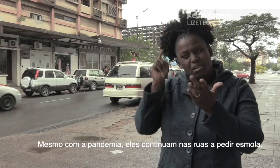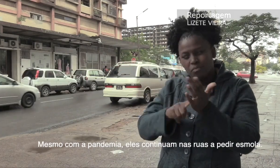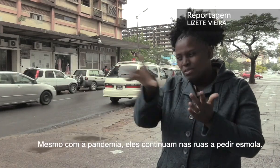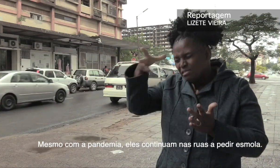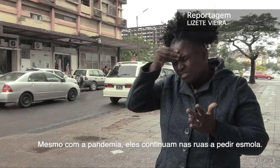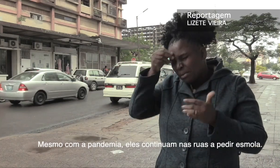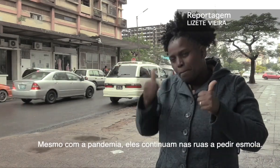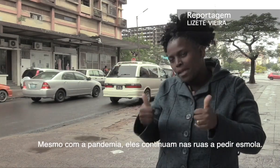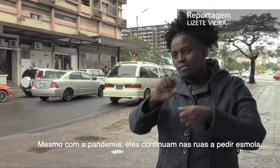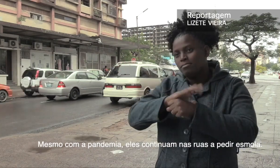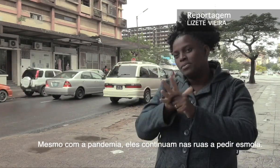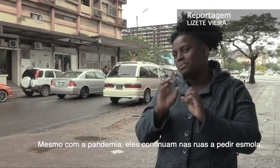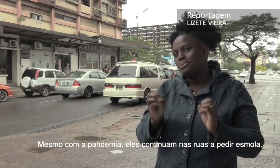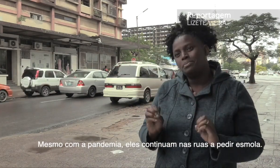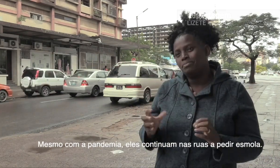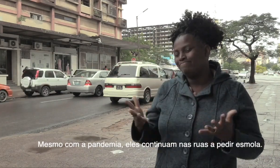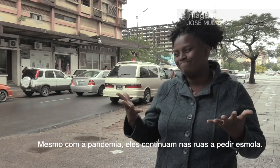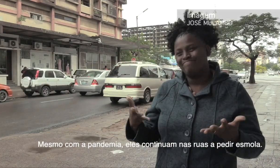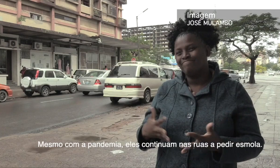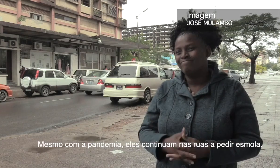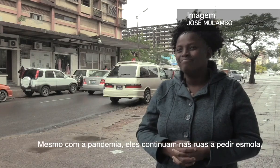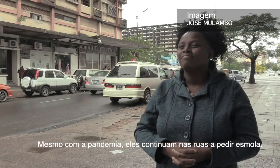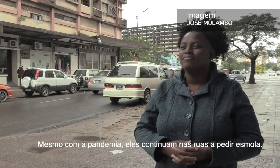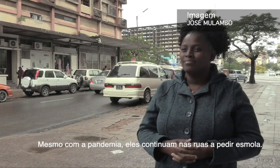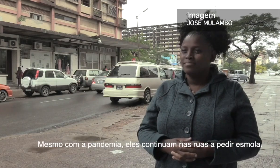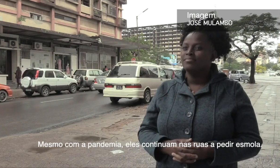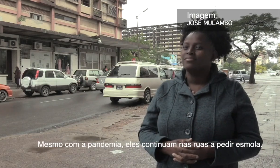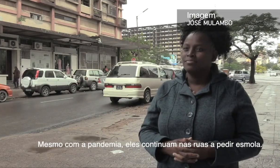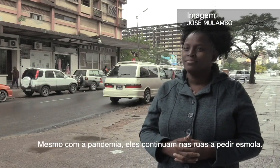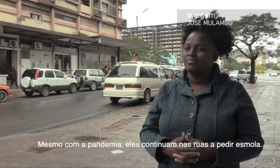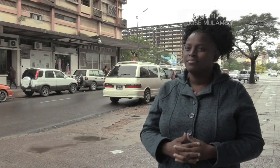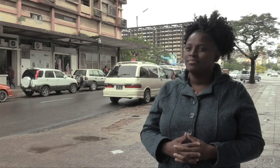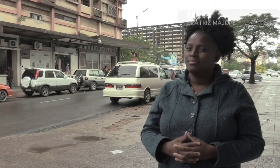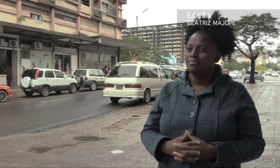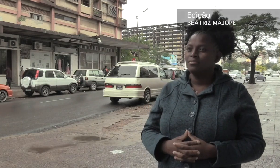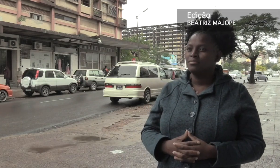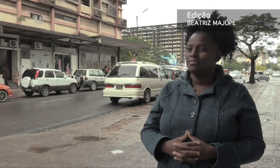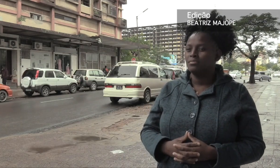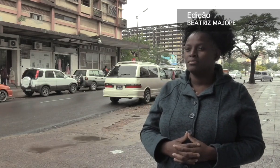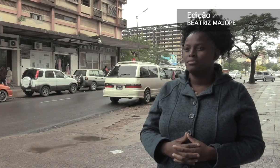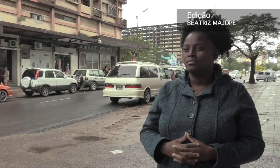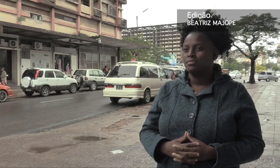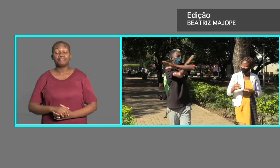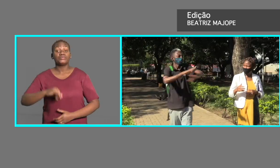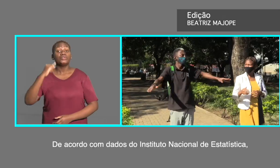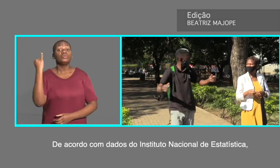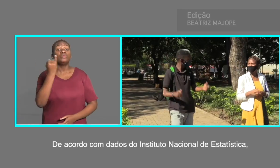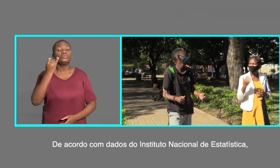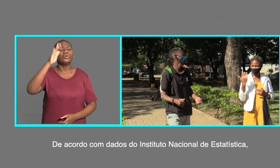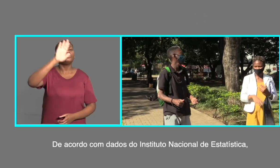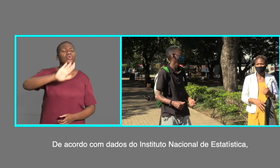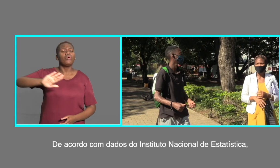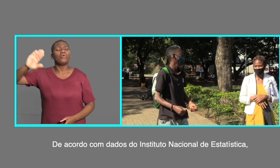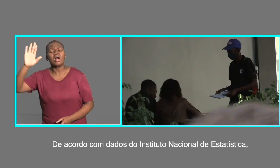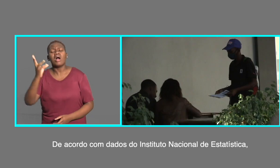eles continuam a manter de novo nas ruas e pedindo lá esmolas. De